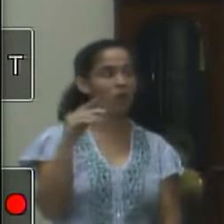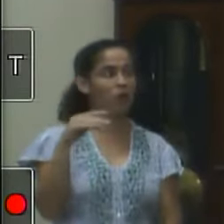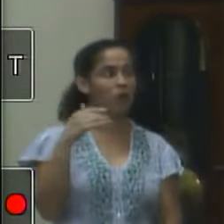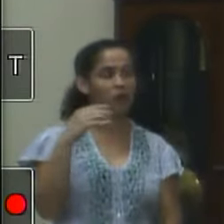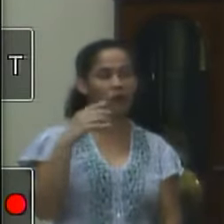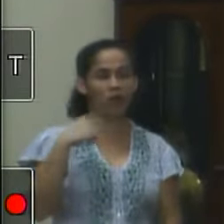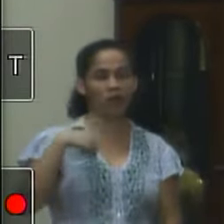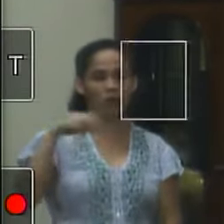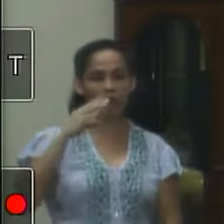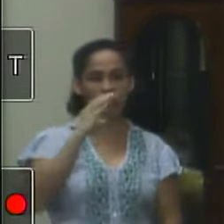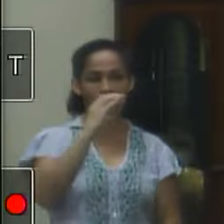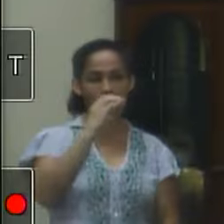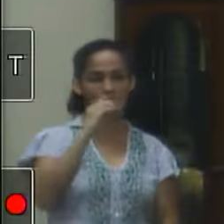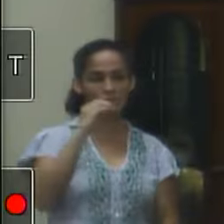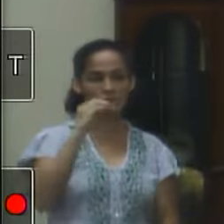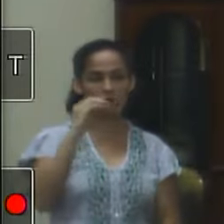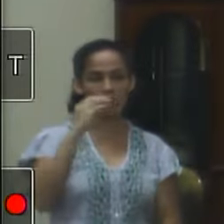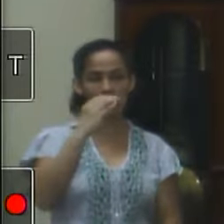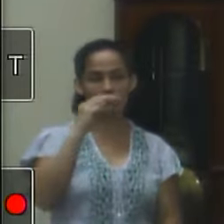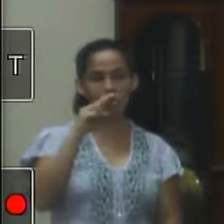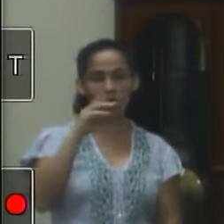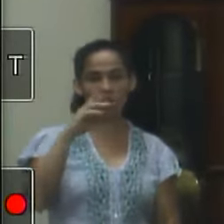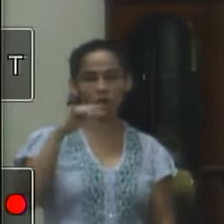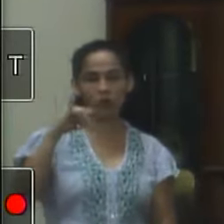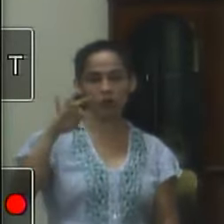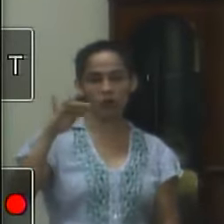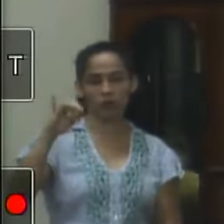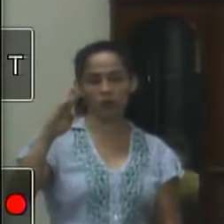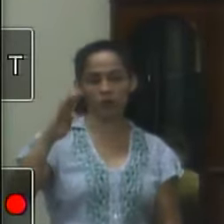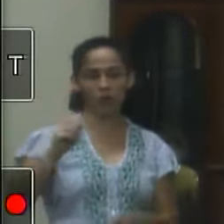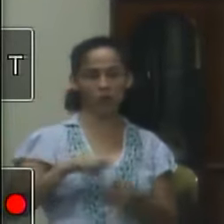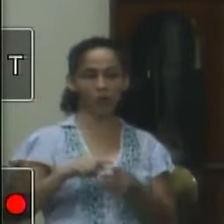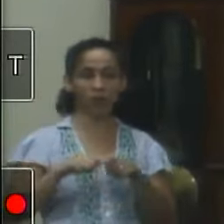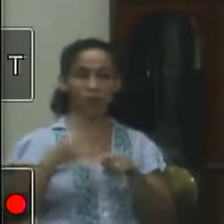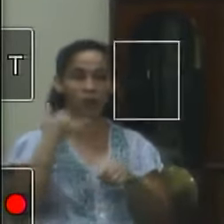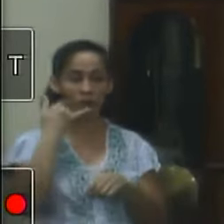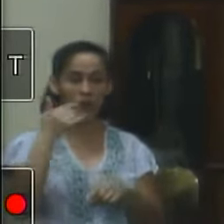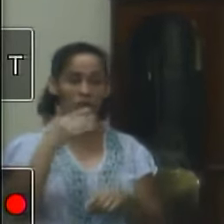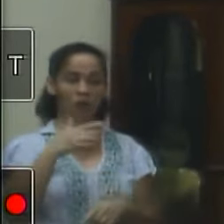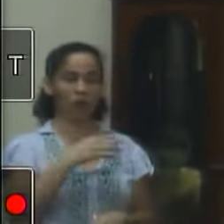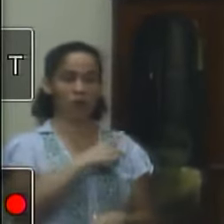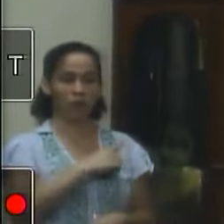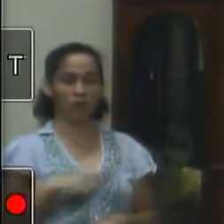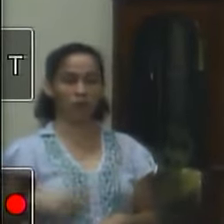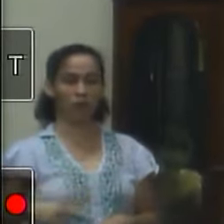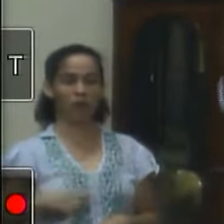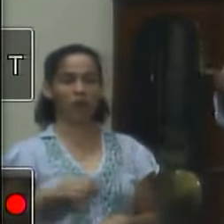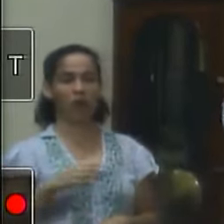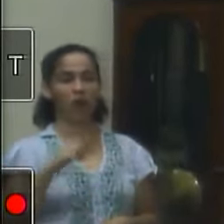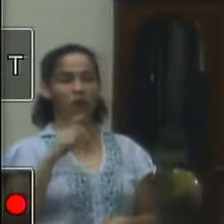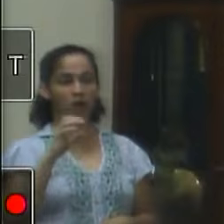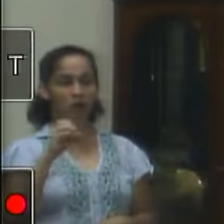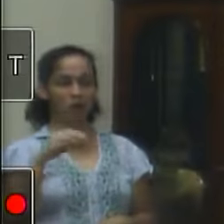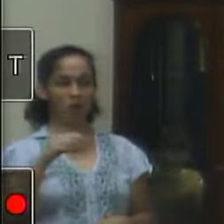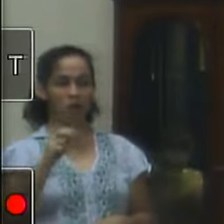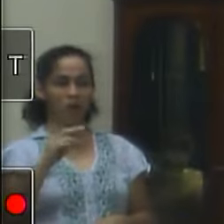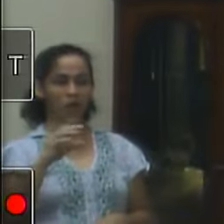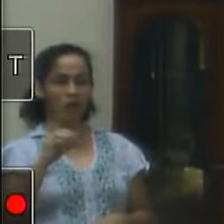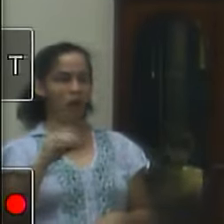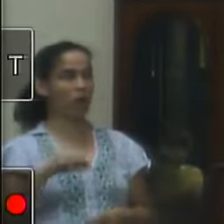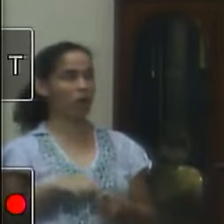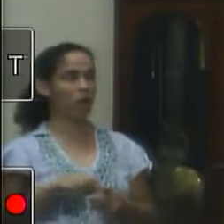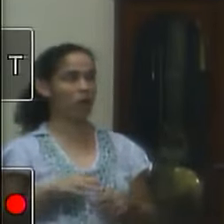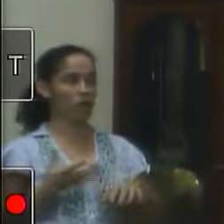em Curitiba fiz um contato e fiz um contato também com o deputado Leonardo Pisciani para que através de uma mediação